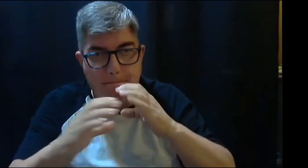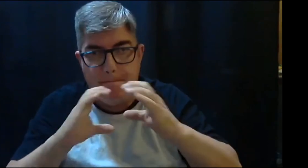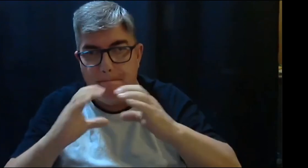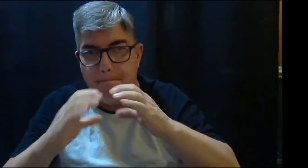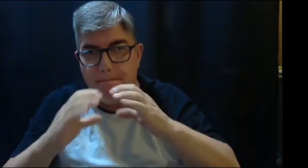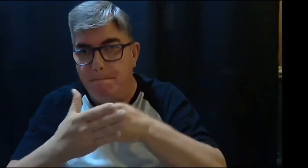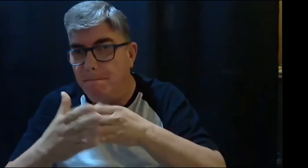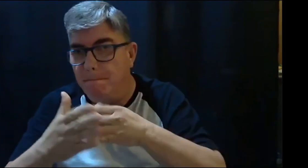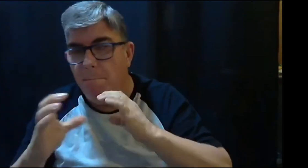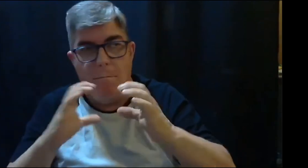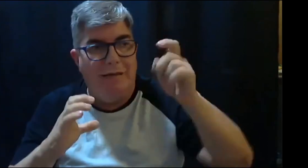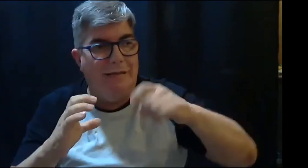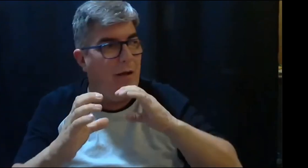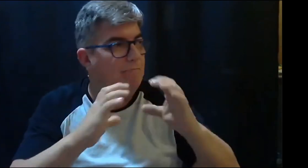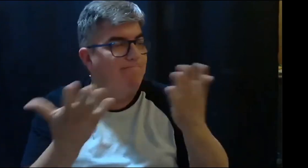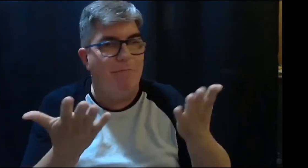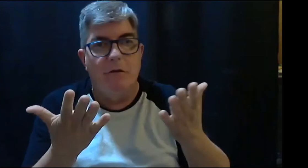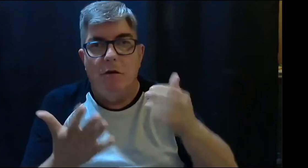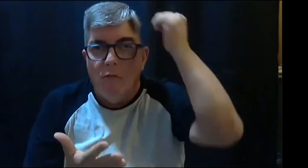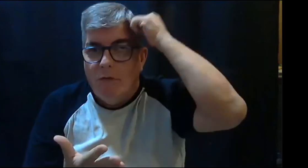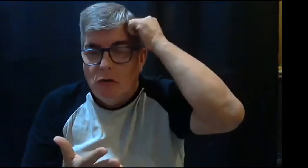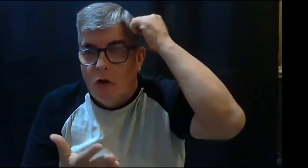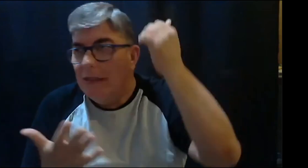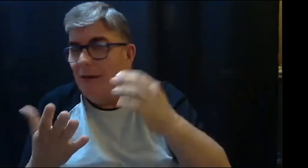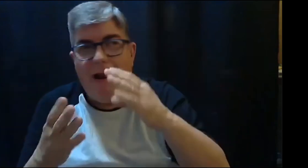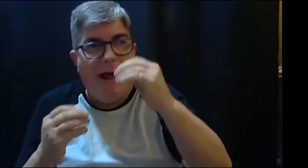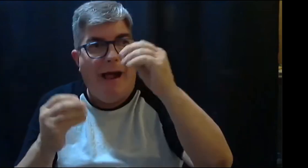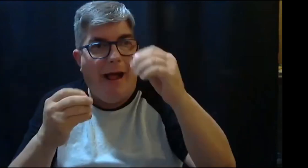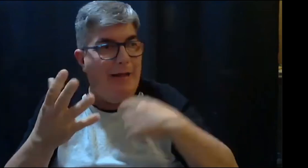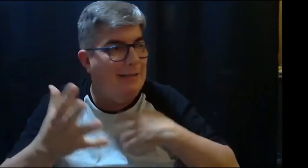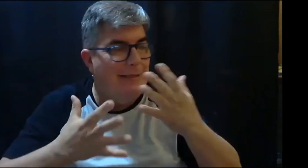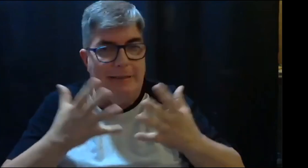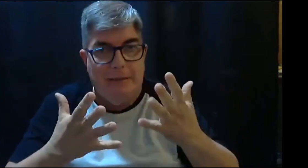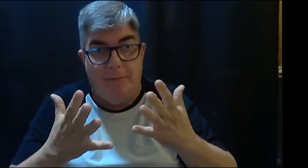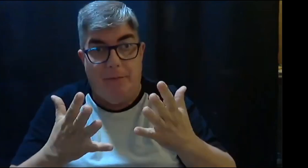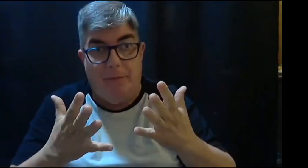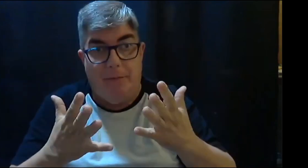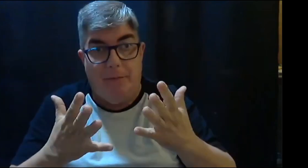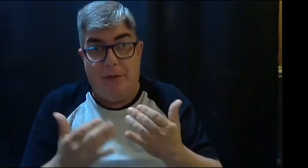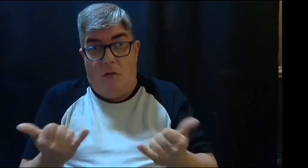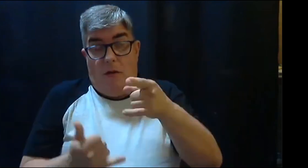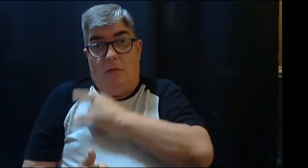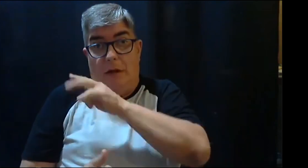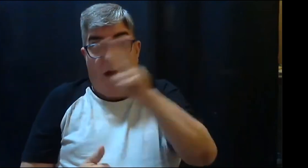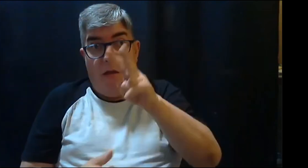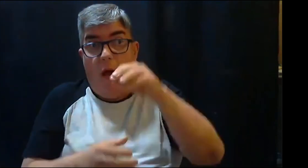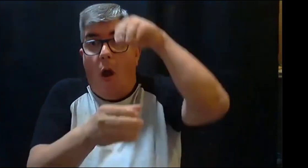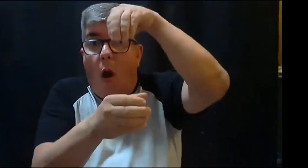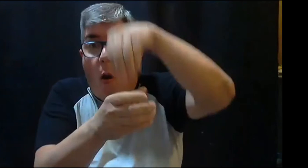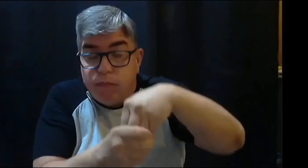sido muy difícil la comunicación y a veces se requiere o por ejemplo a veces el profesor necesita hablar con